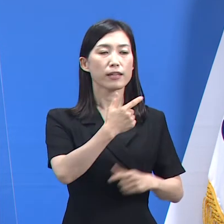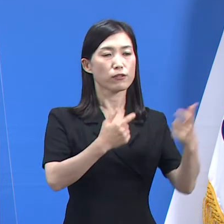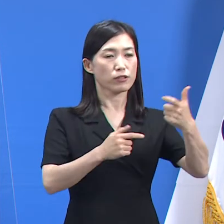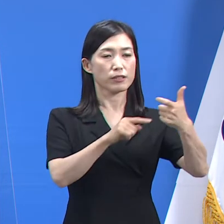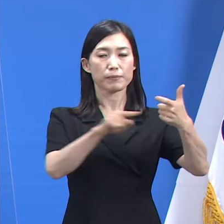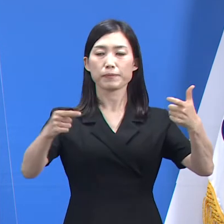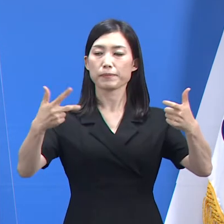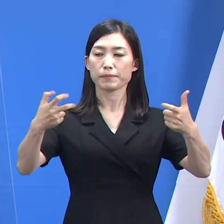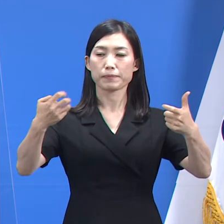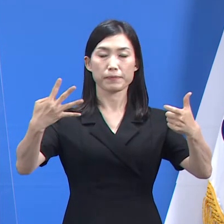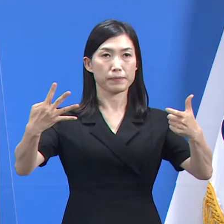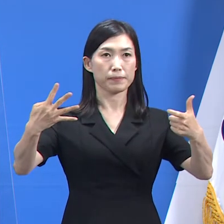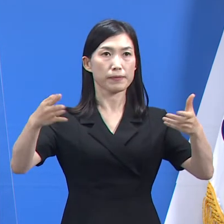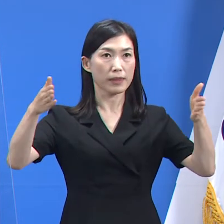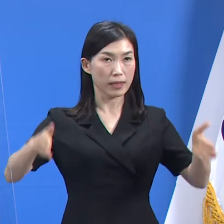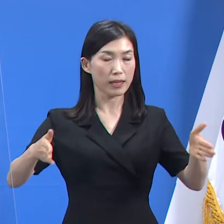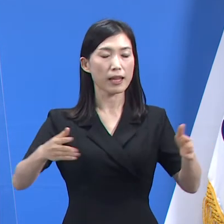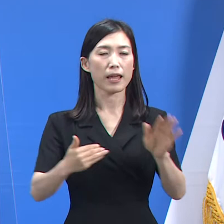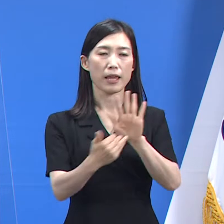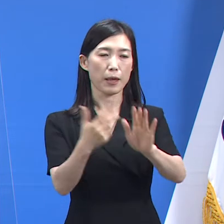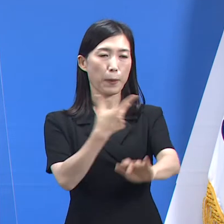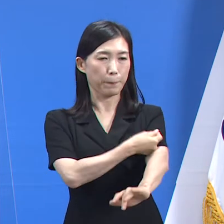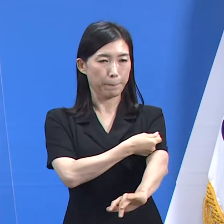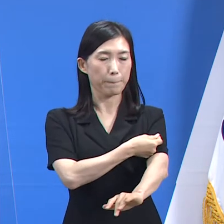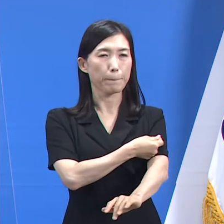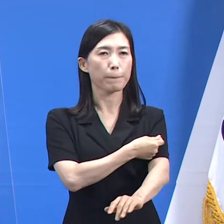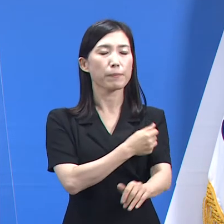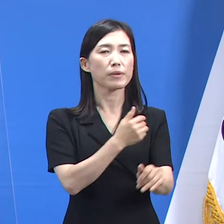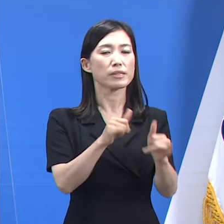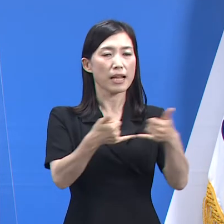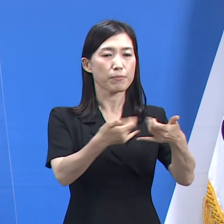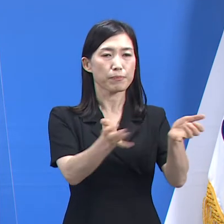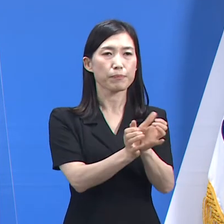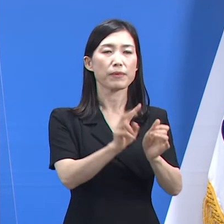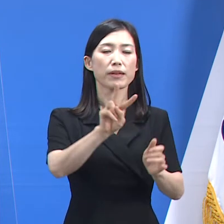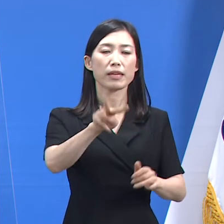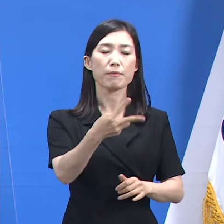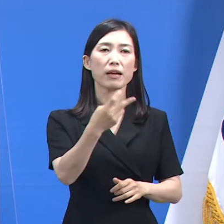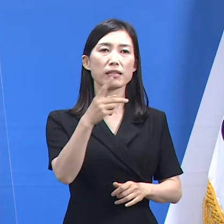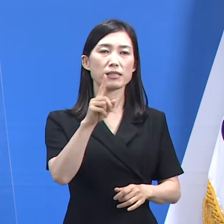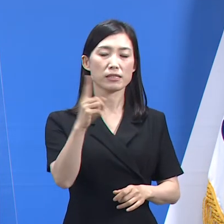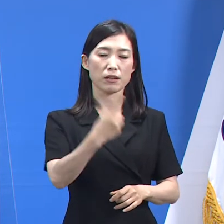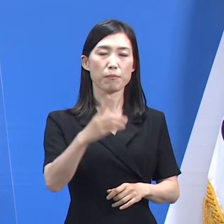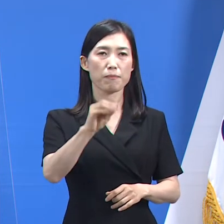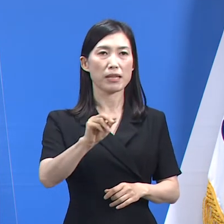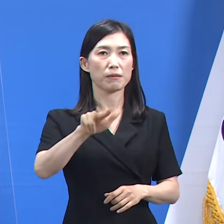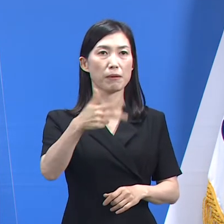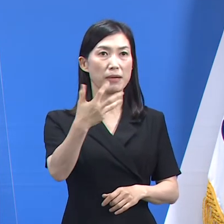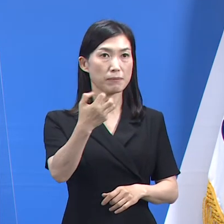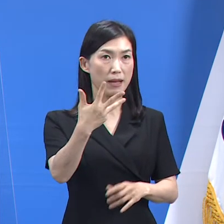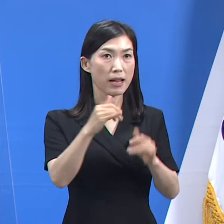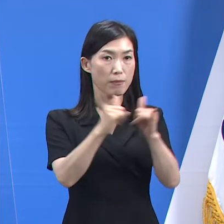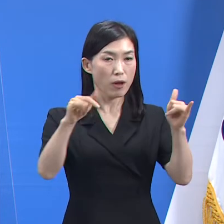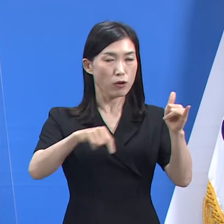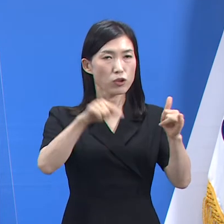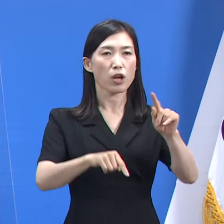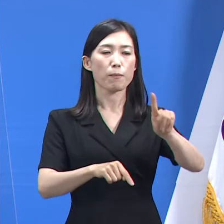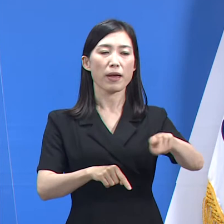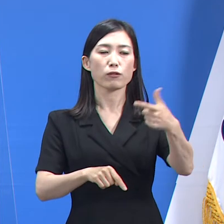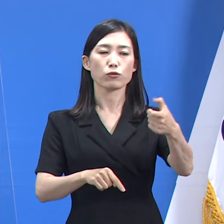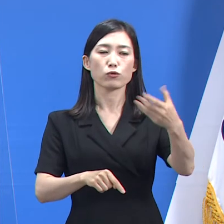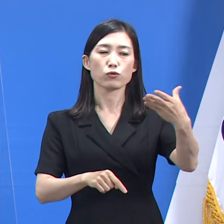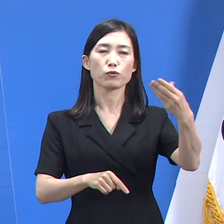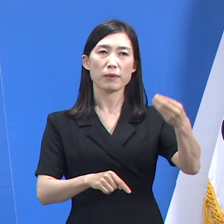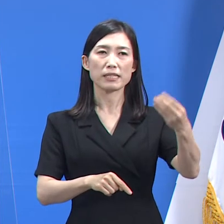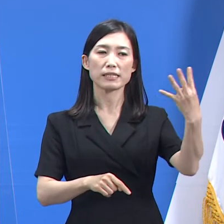74세 사이 연령군의 접종 대상자 207만 1,880명 중 167만 9